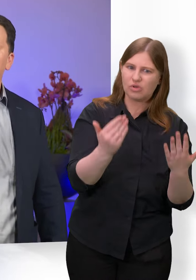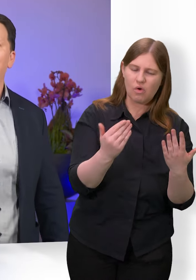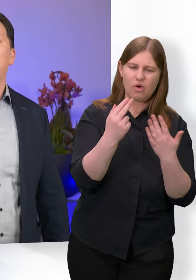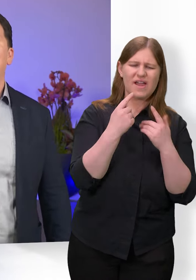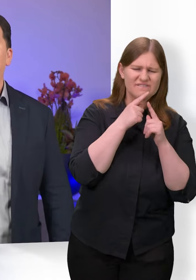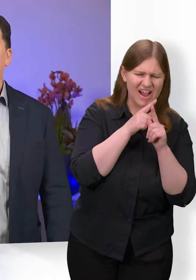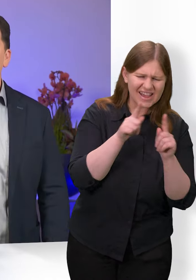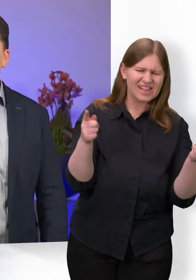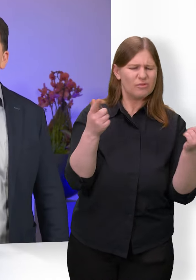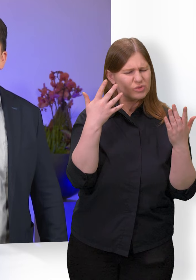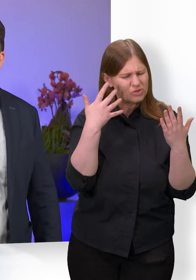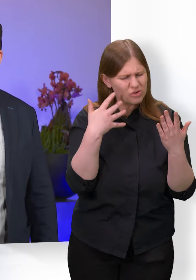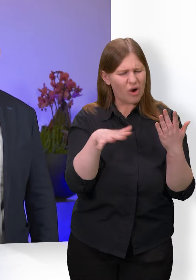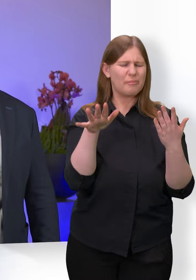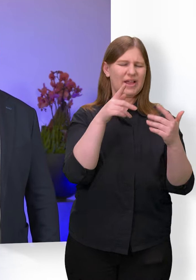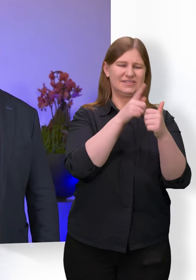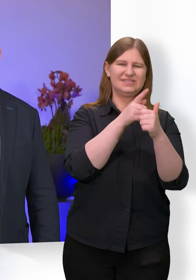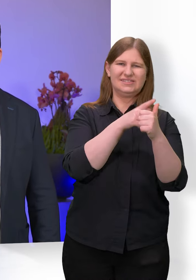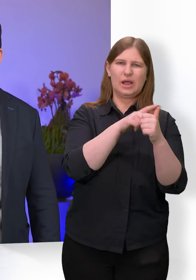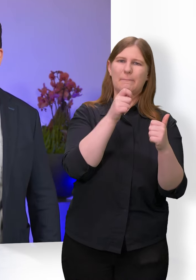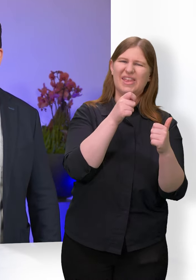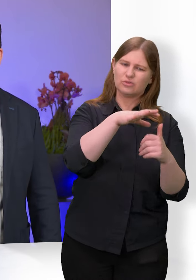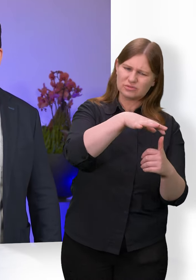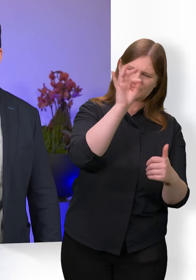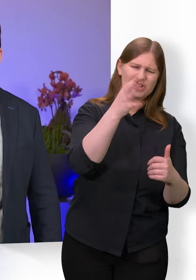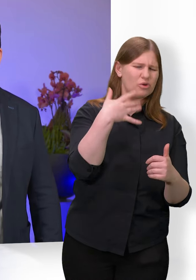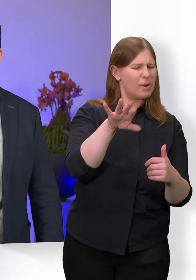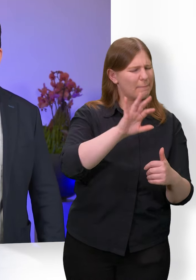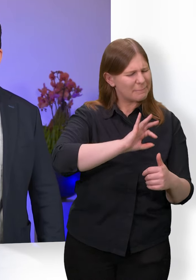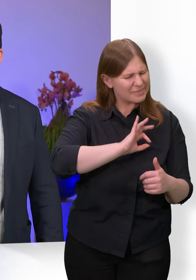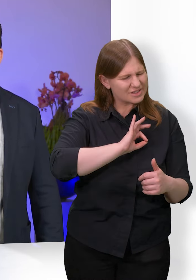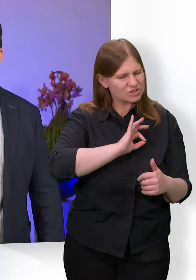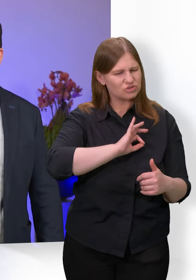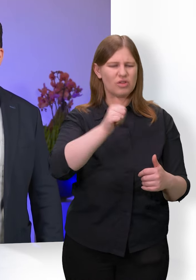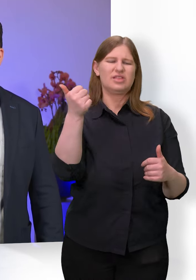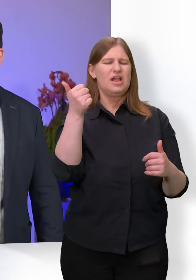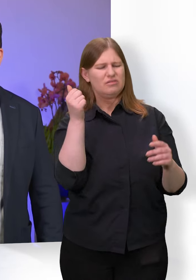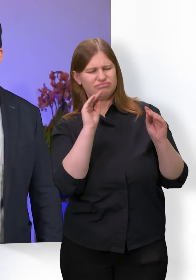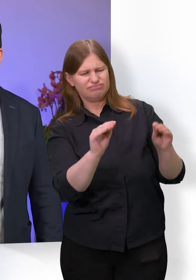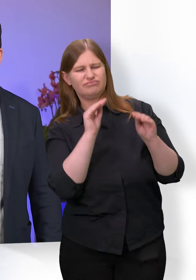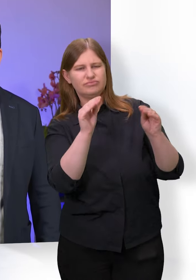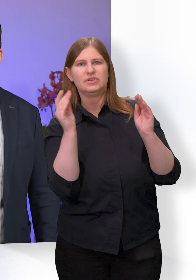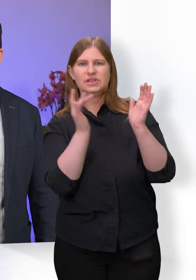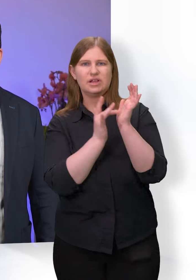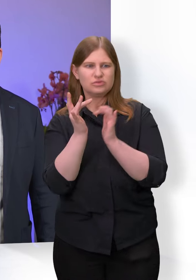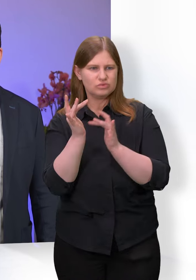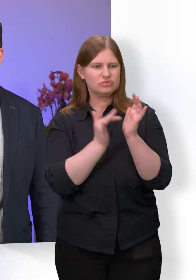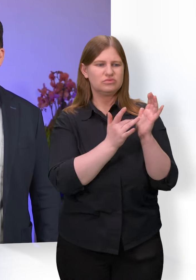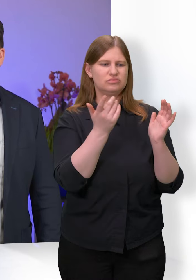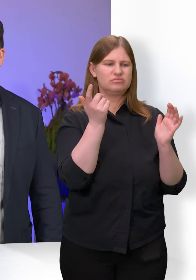nochmal in eine ganz besondere Schule genommen hat. Jesus hat sich in Einzelne investiert,